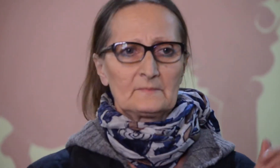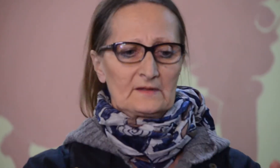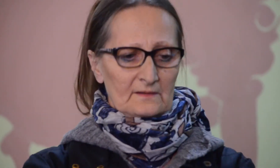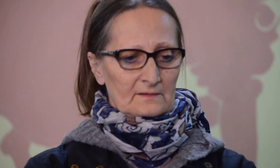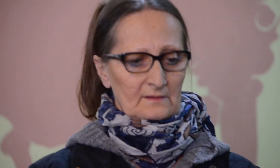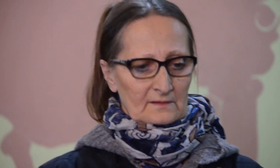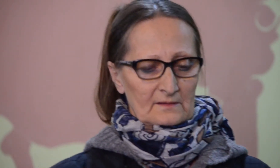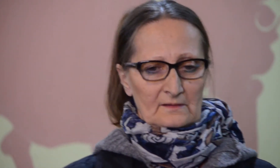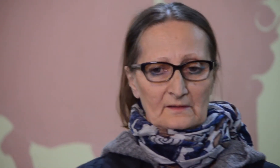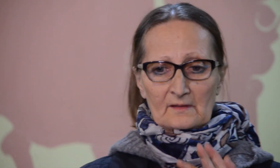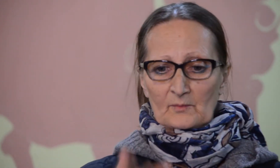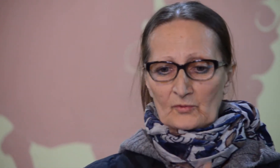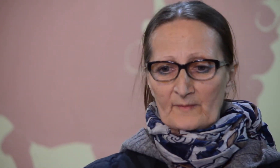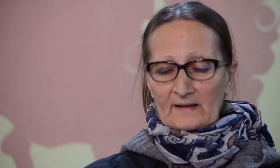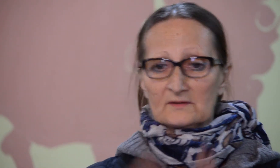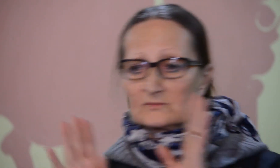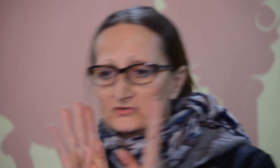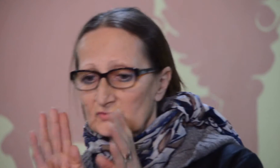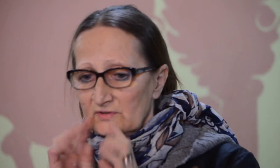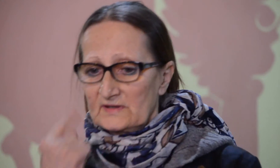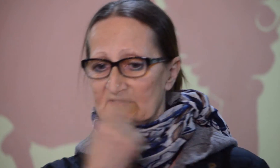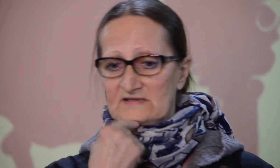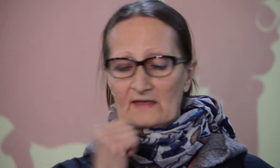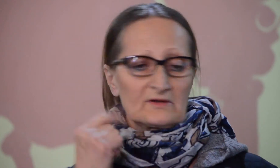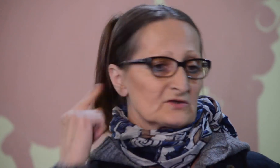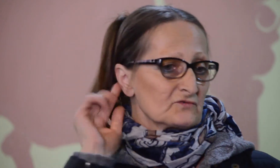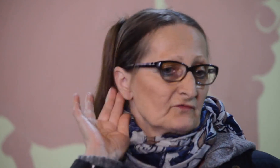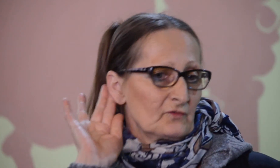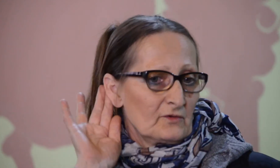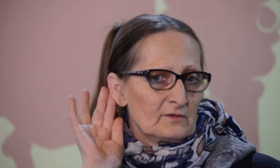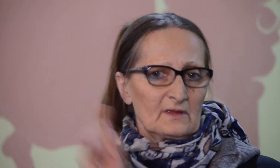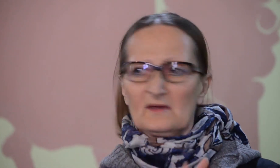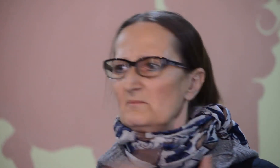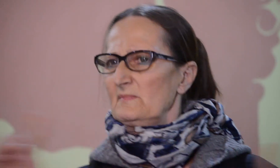Próbáltam sunkni szájon és külön, minnyájatoknak egyenként külön.